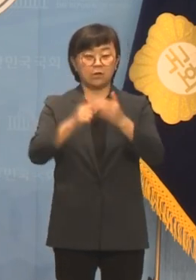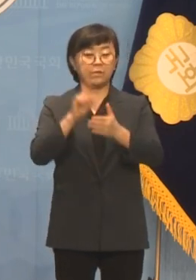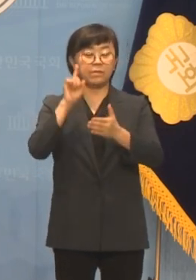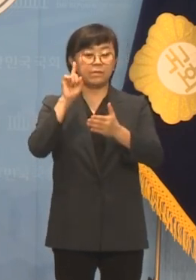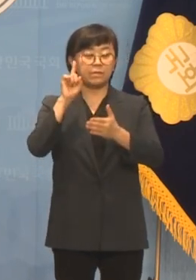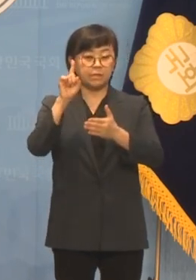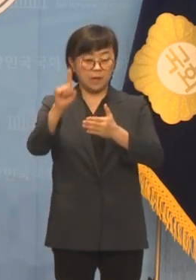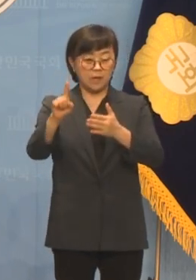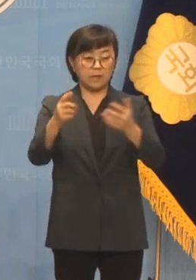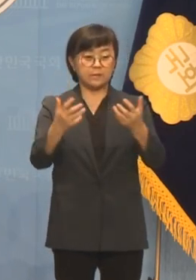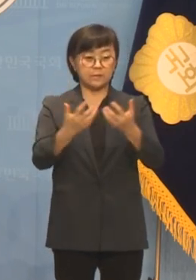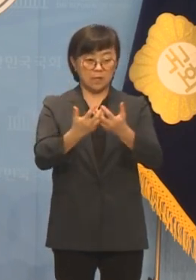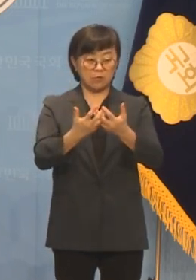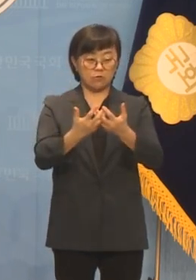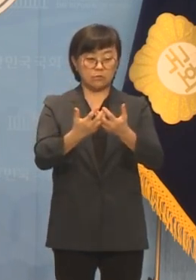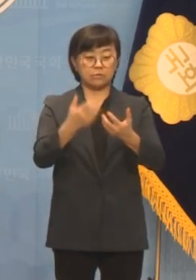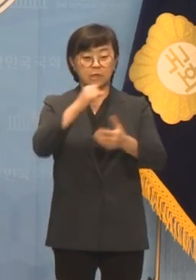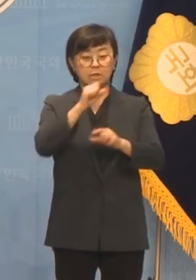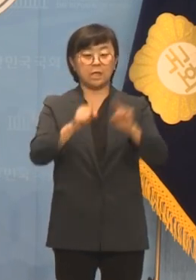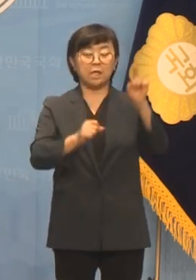예산을 1조 2